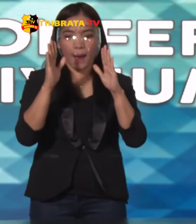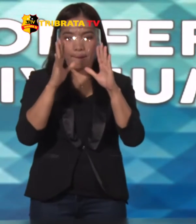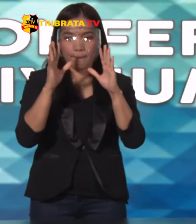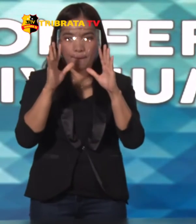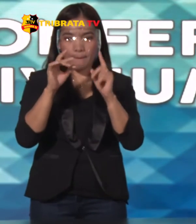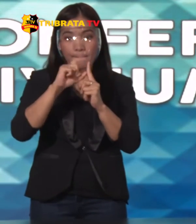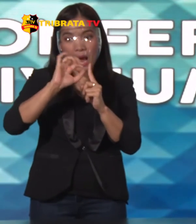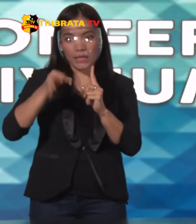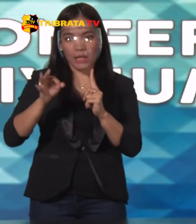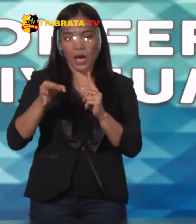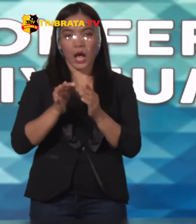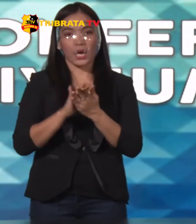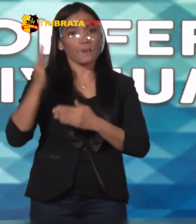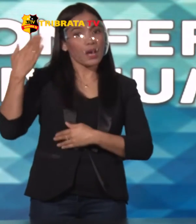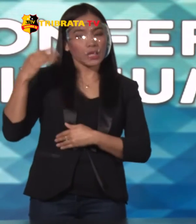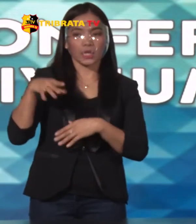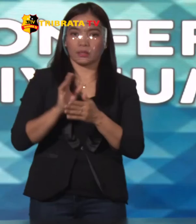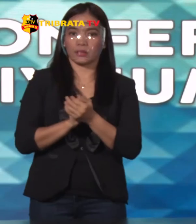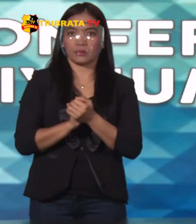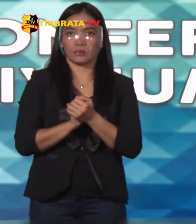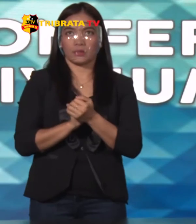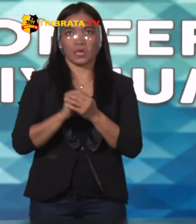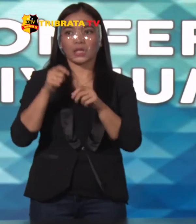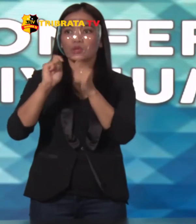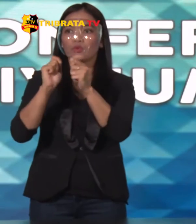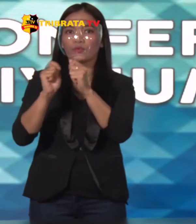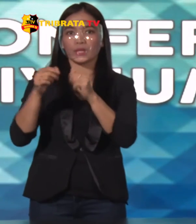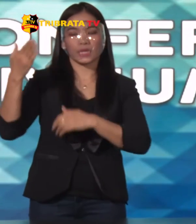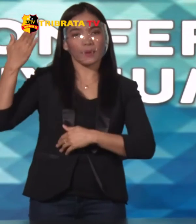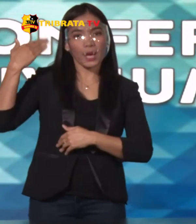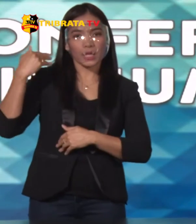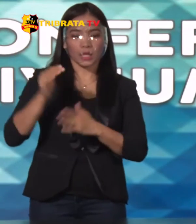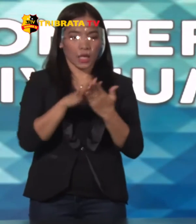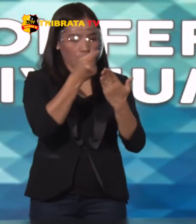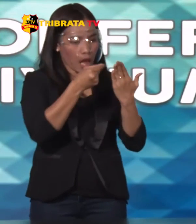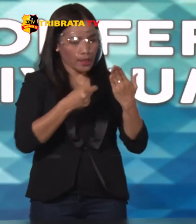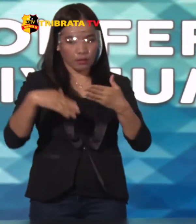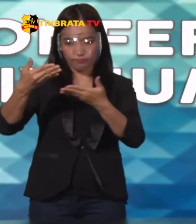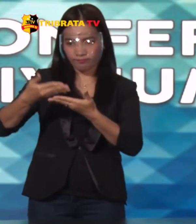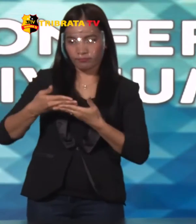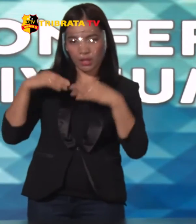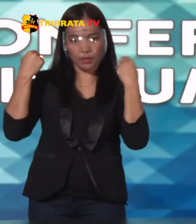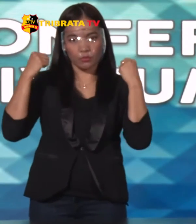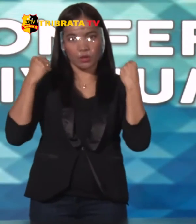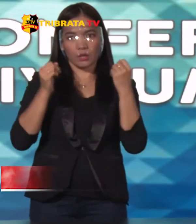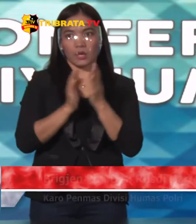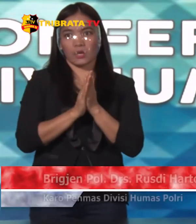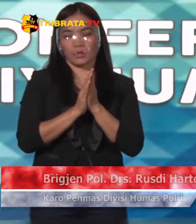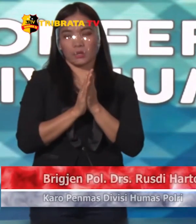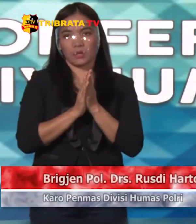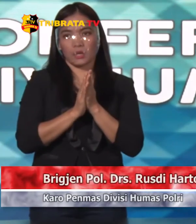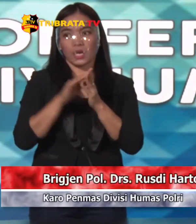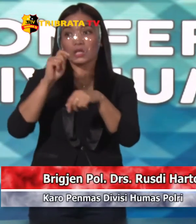kemarin Didapatkan data Bahwa Pasca daripada Idul Fitri itu